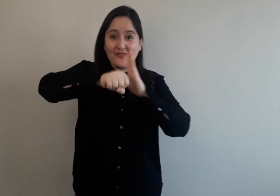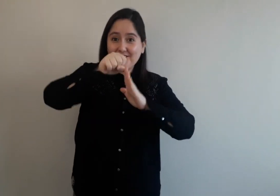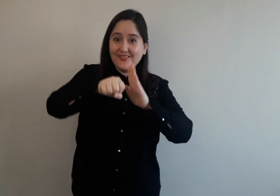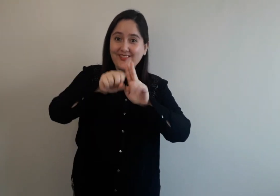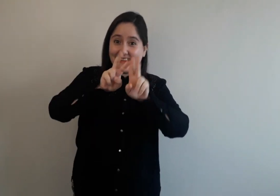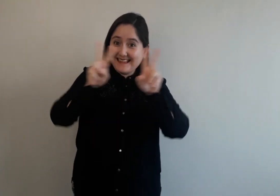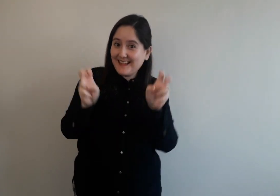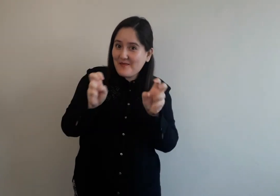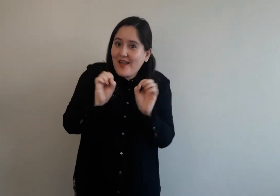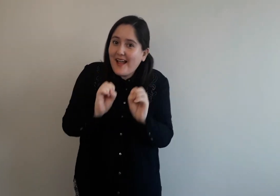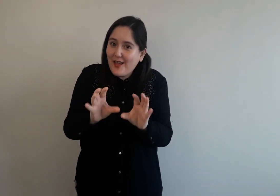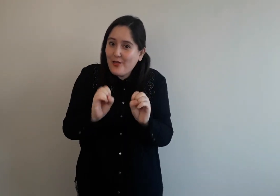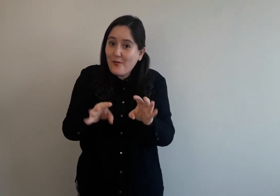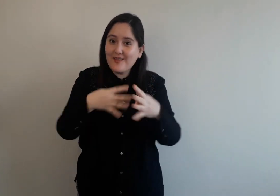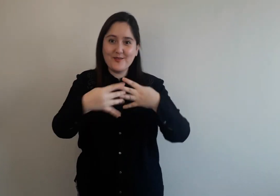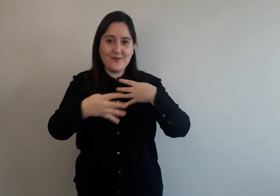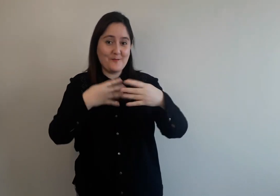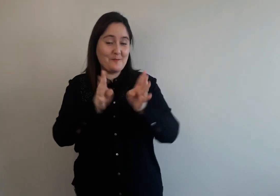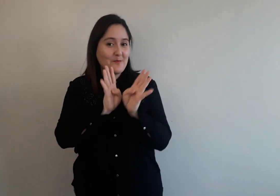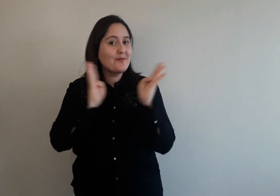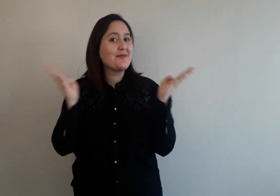un nuevo video de Educación Ambiental.